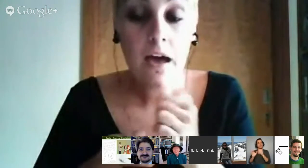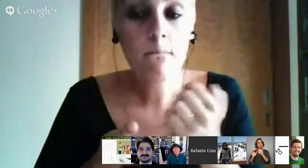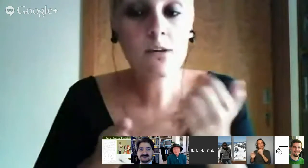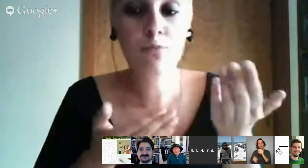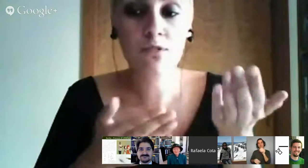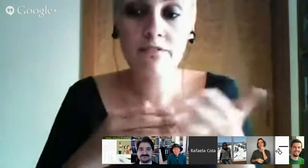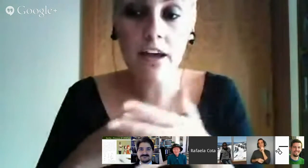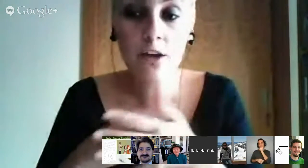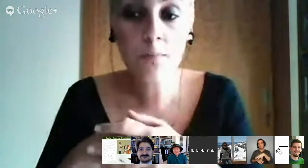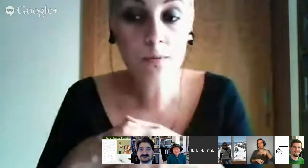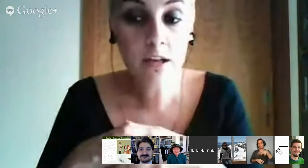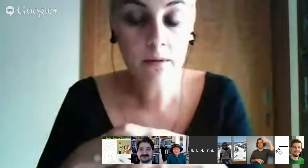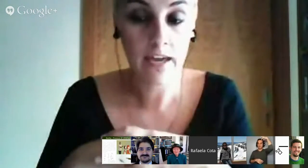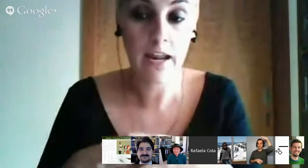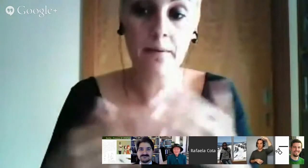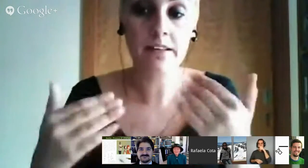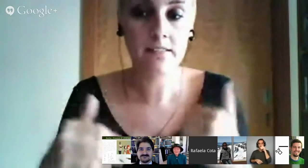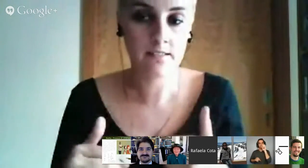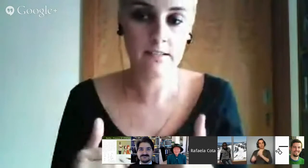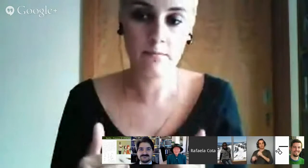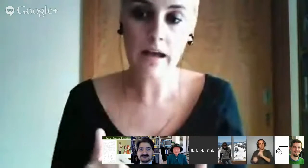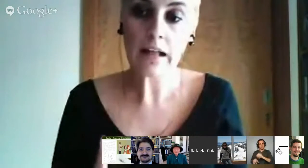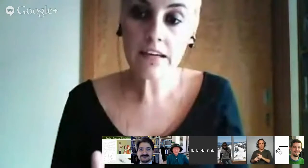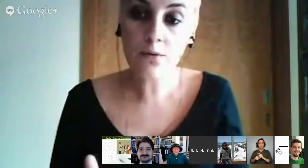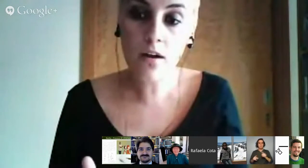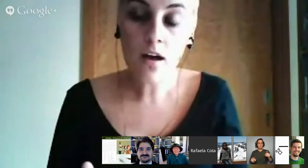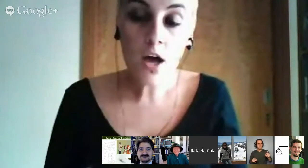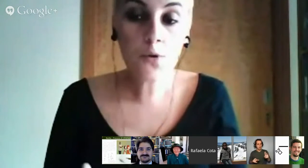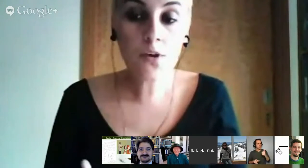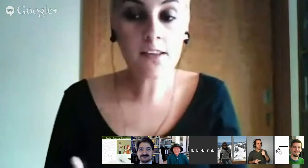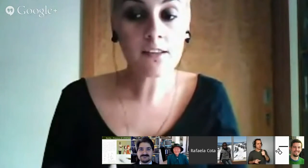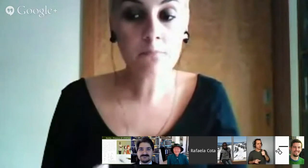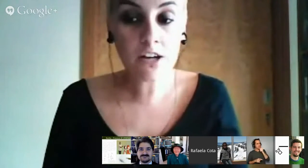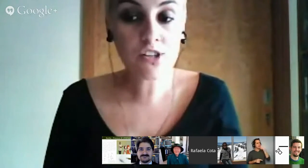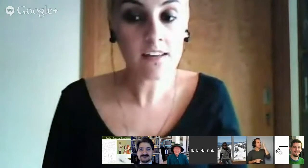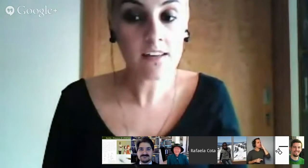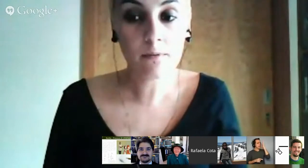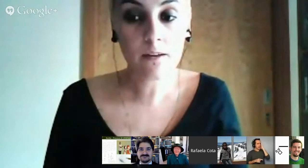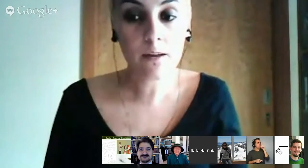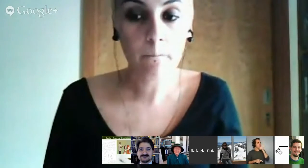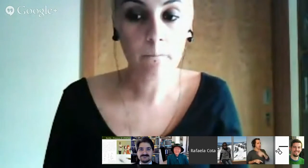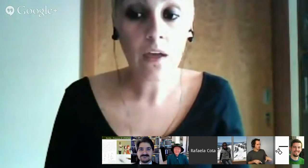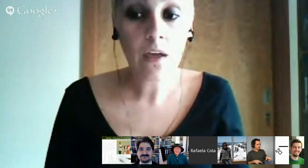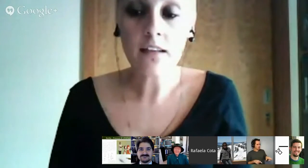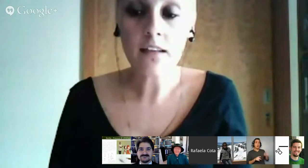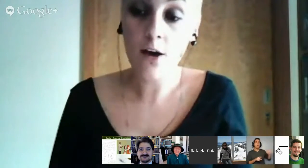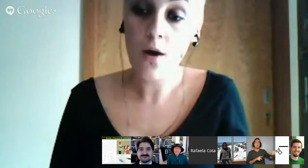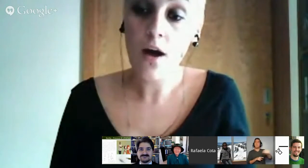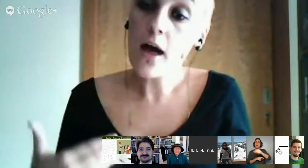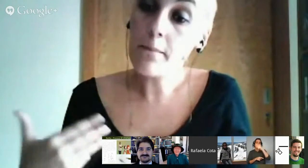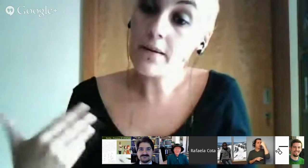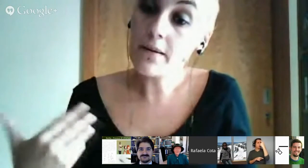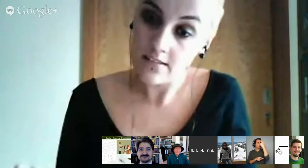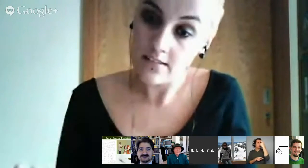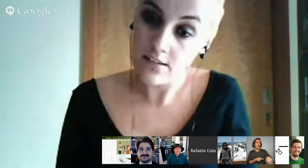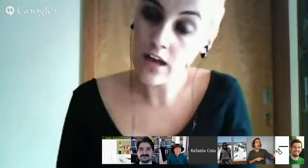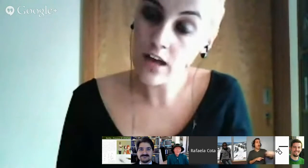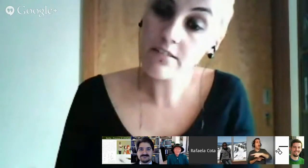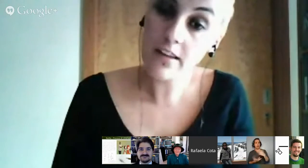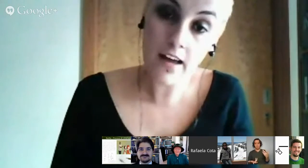Mas depois havia aqui um problema, que era a princesa sabia a língua, no entanto, mais ninguém sabia. E então, a princesa e o sábio